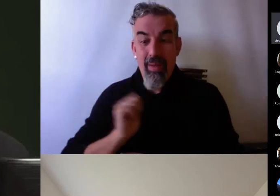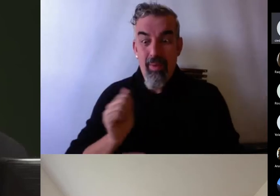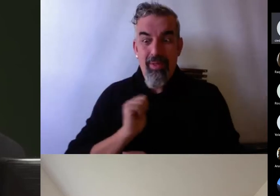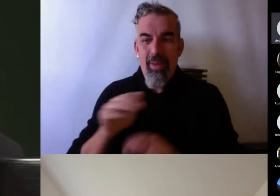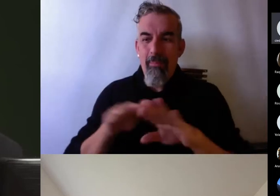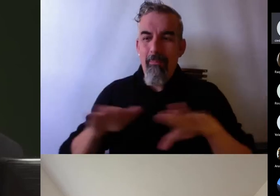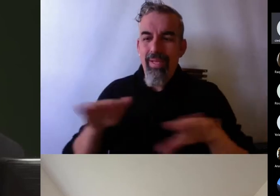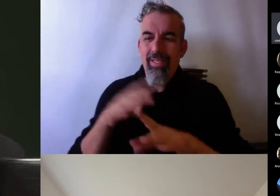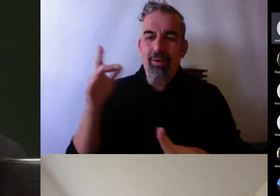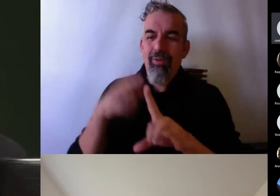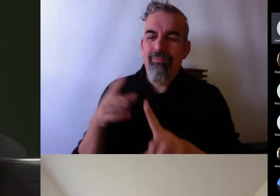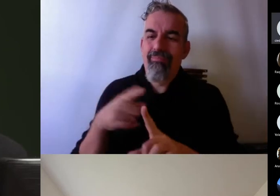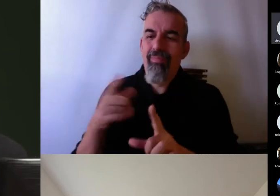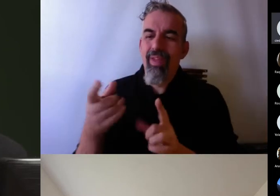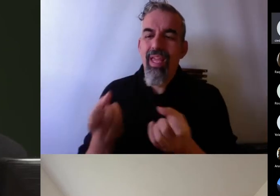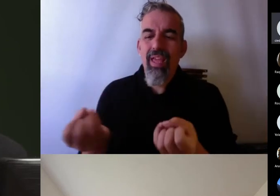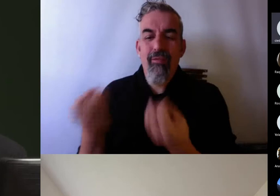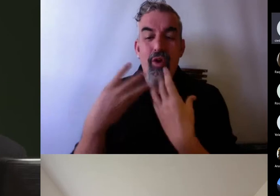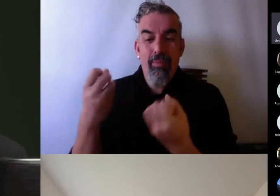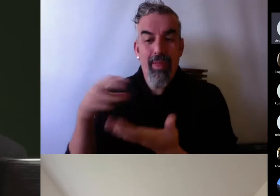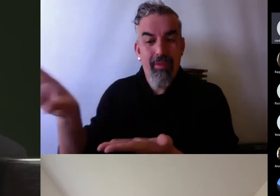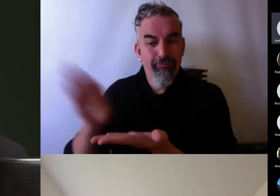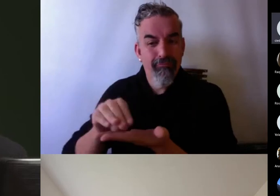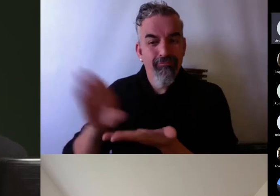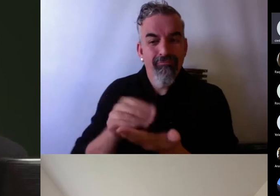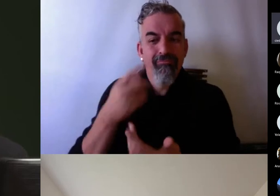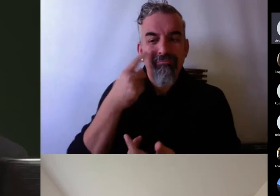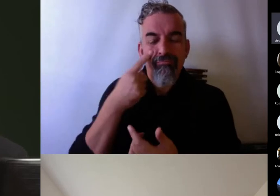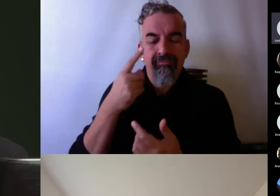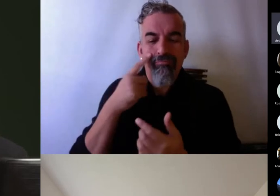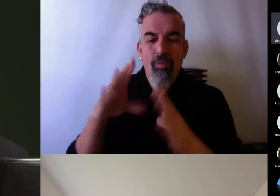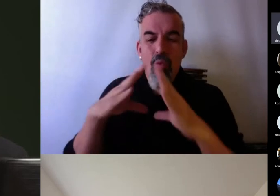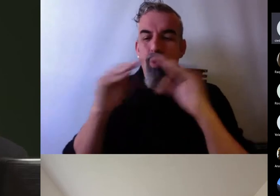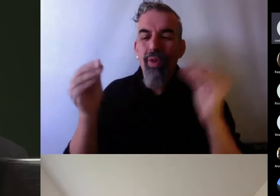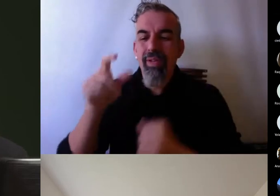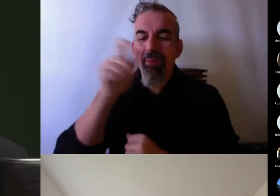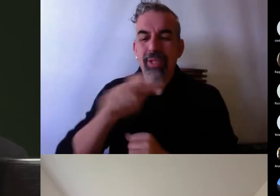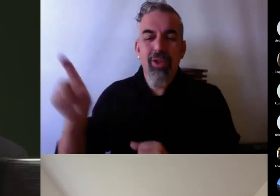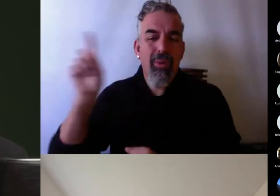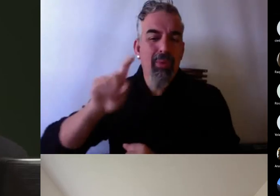recabar información de qué opina el resto de la comunidad universitaria.